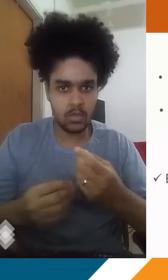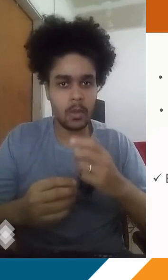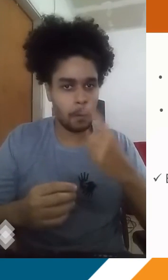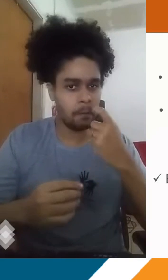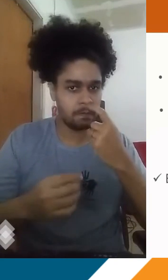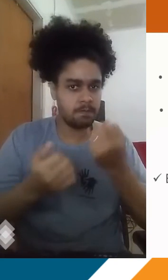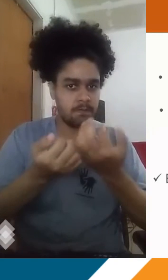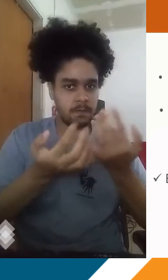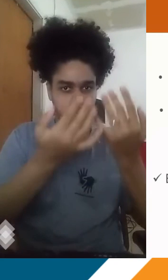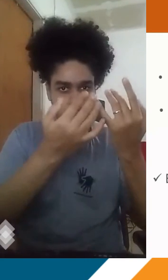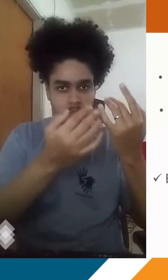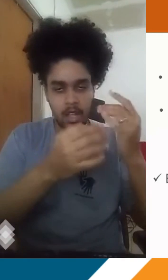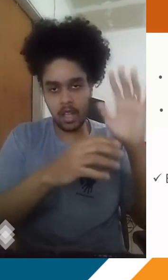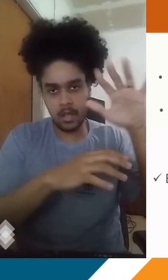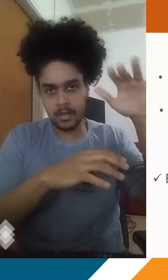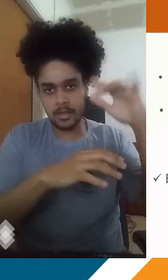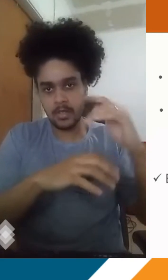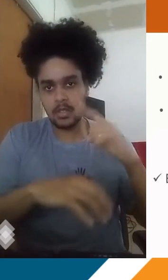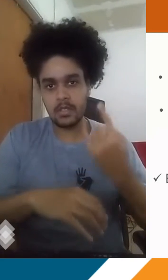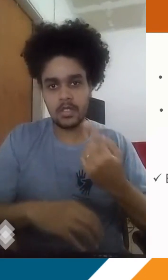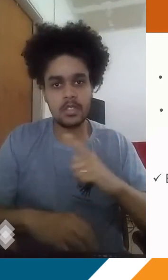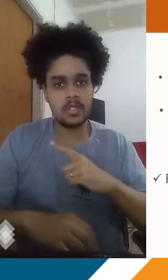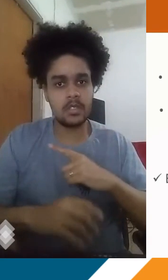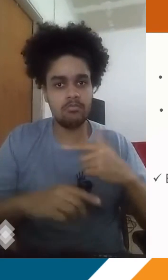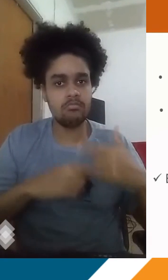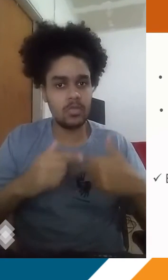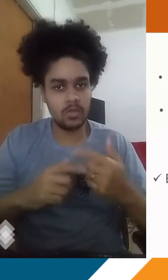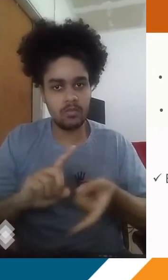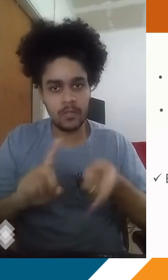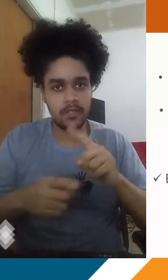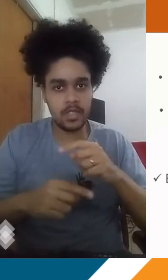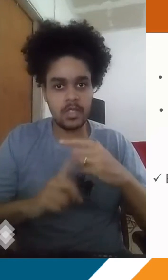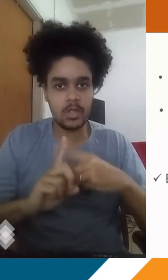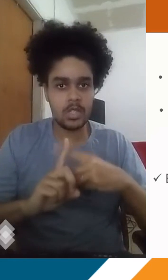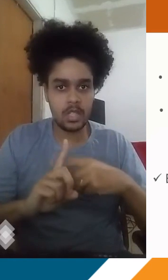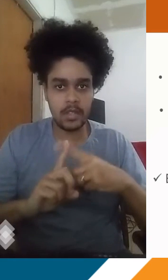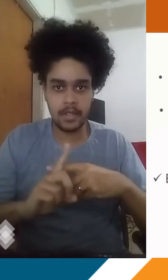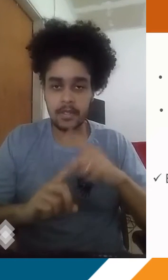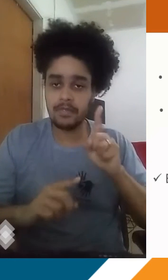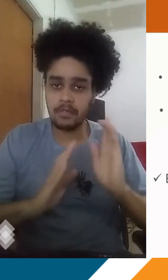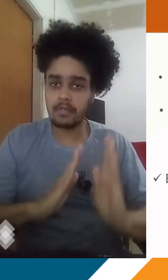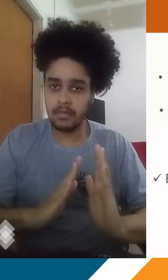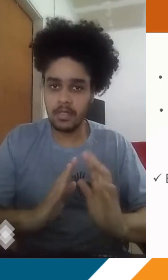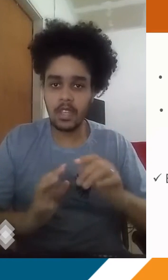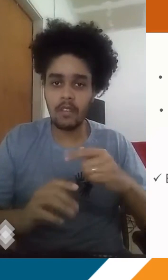ambiental? Porque se a gente tem uma concentração muito grande de partículas poluentes na atmosfera